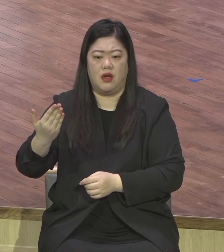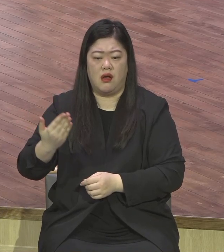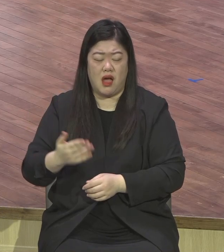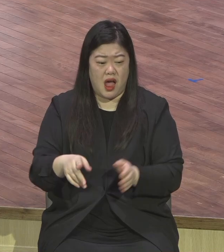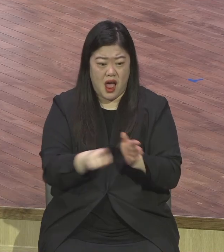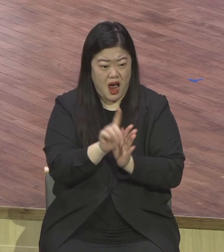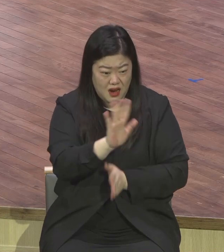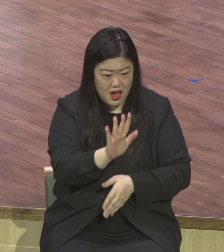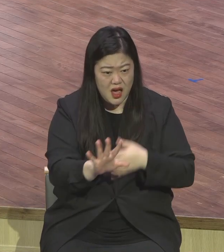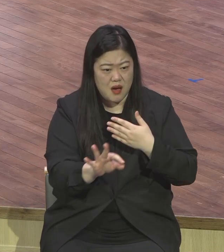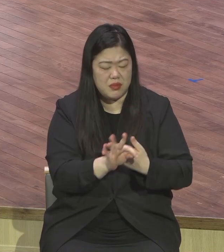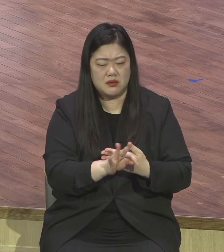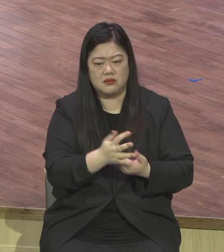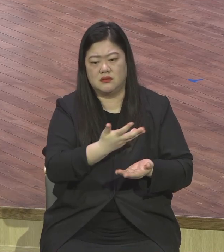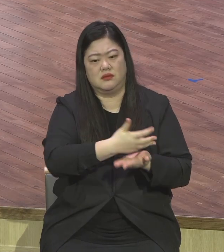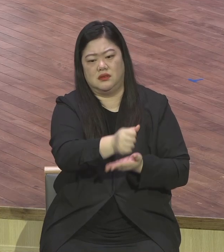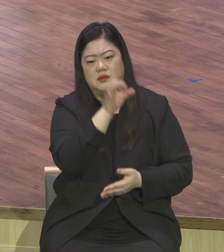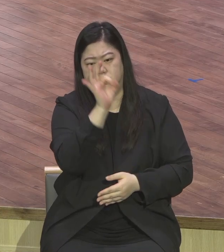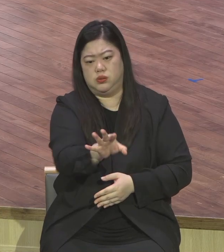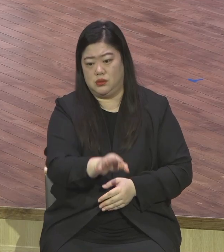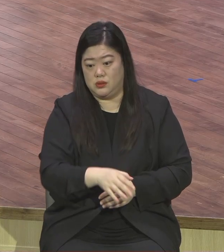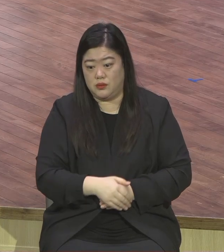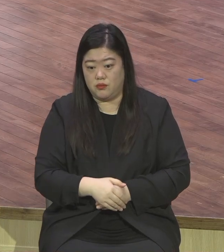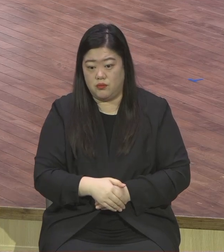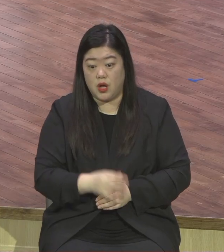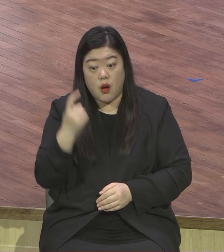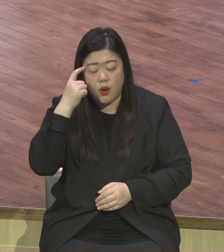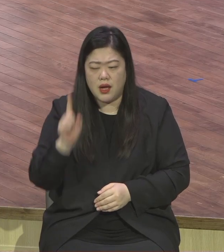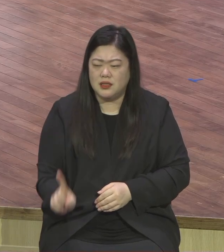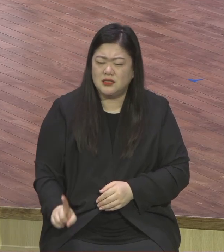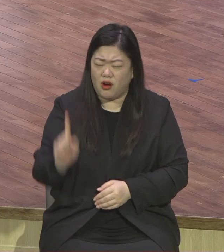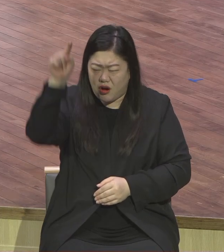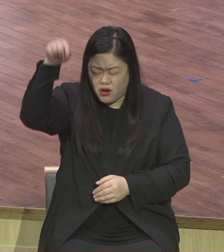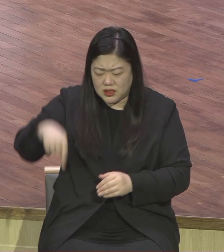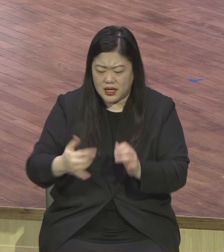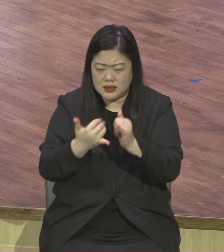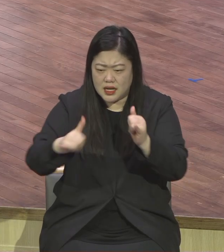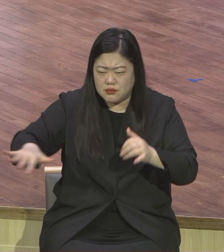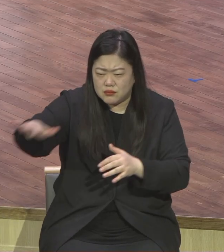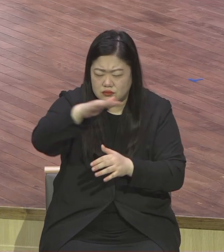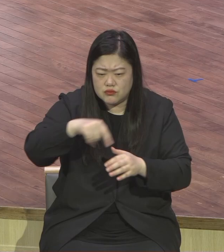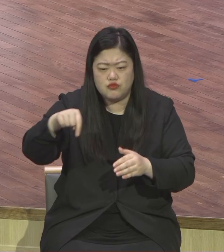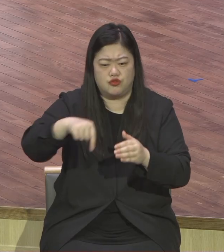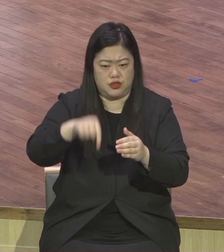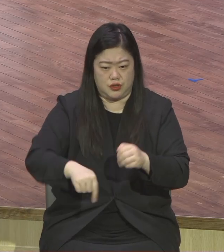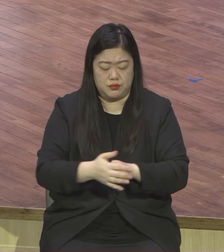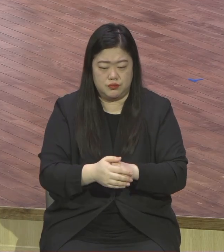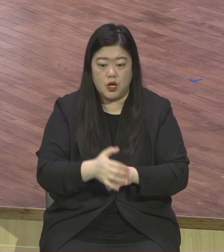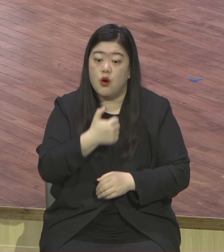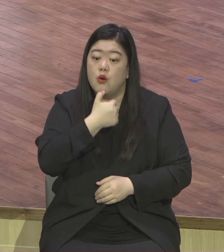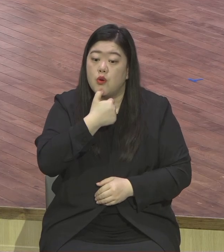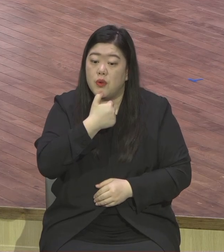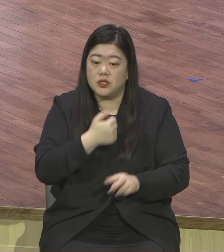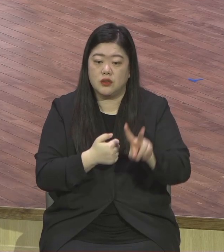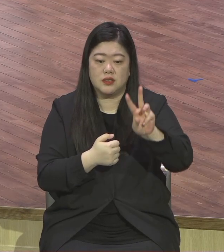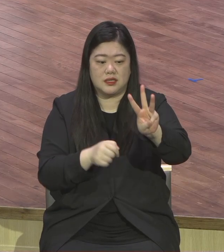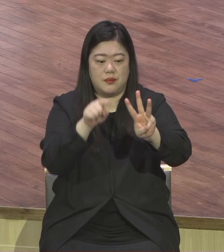천하 인간의 구원하들 다른 이름을 준 적이 없어요. 로마서 3장 23제로 보면 모든 사람이